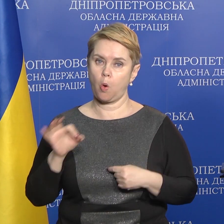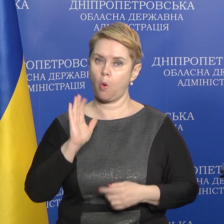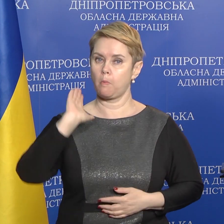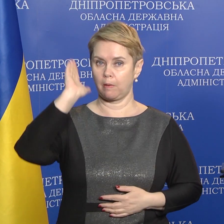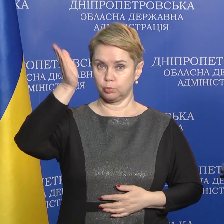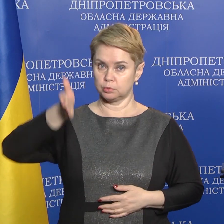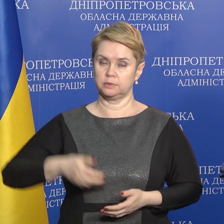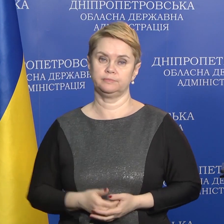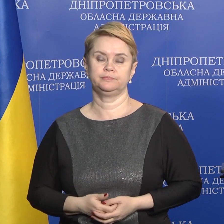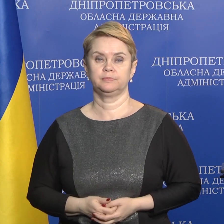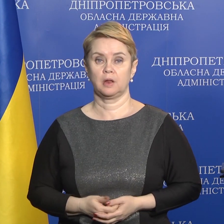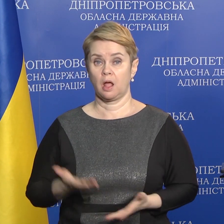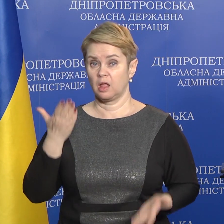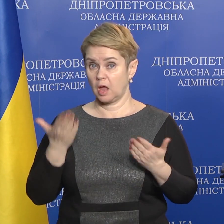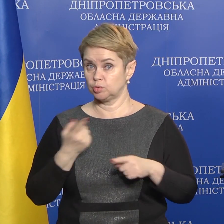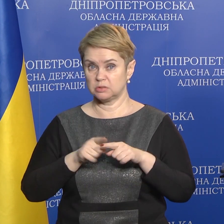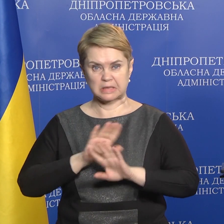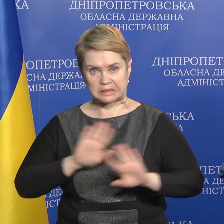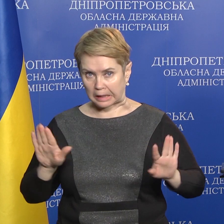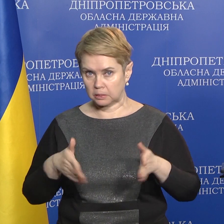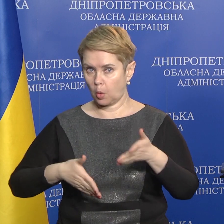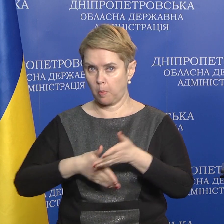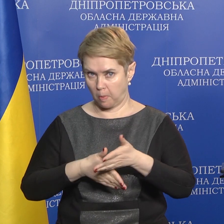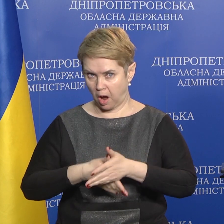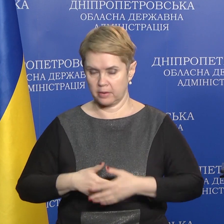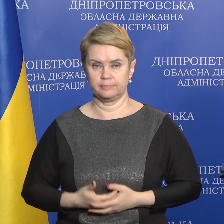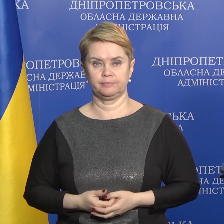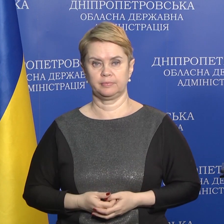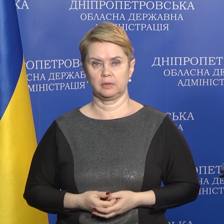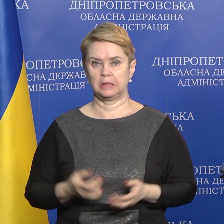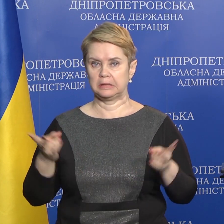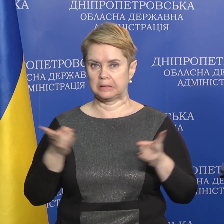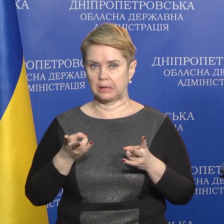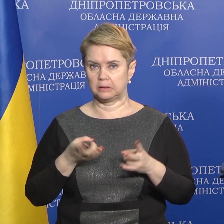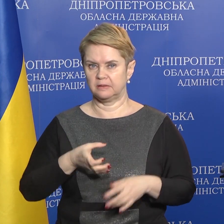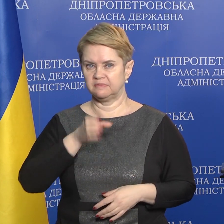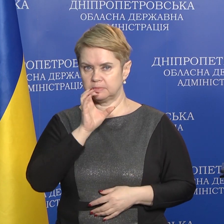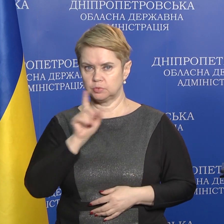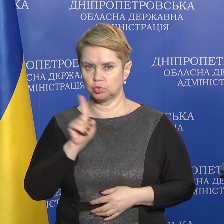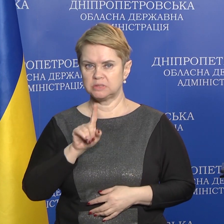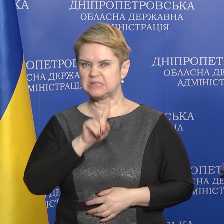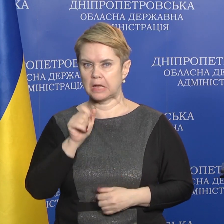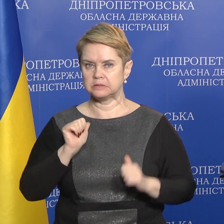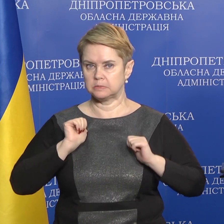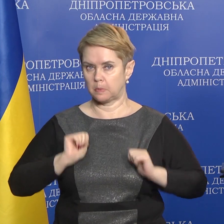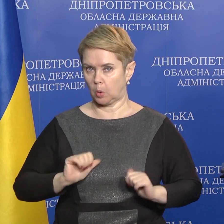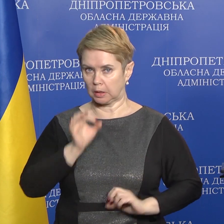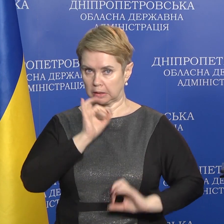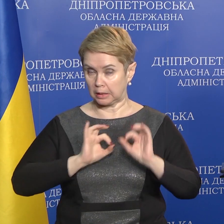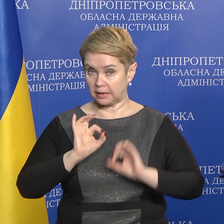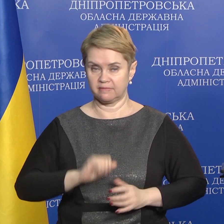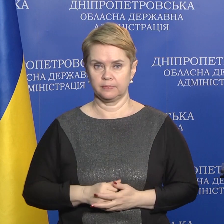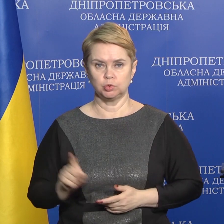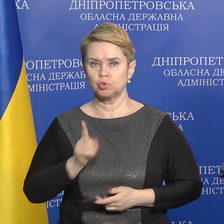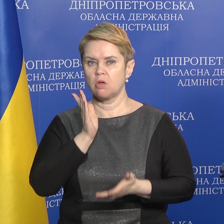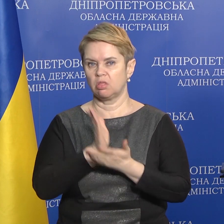майбутнє. Якщо це не допомагає, треба випити щось заспокійливе, що